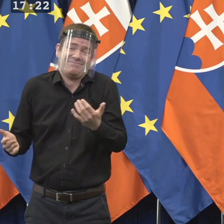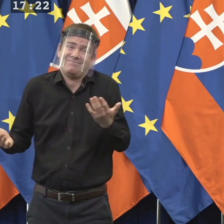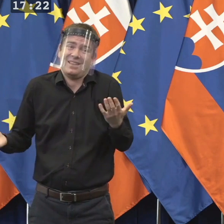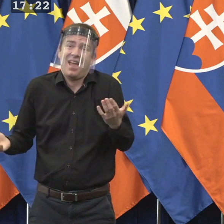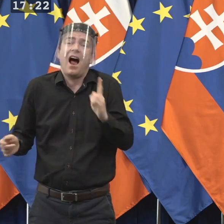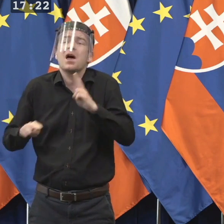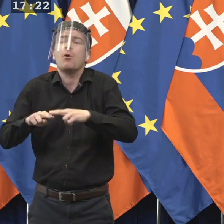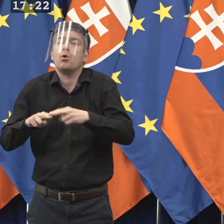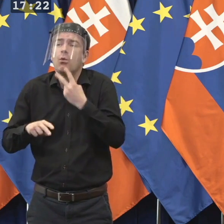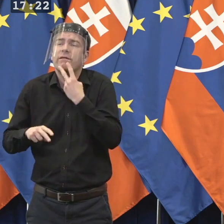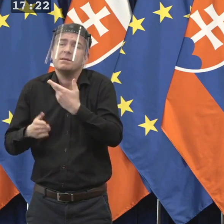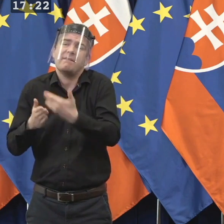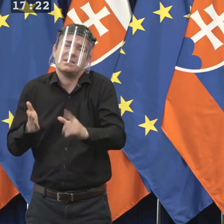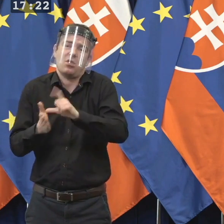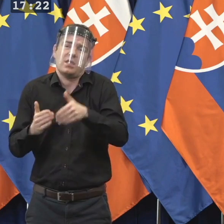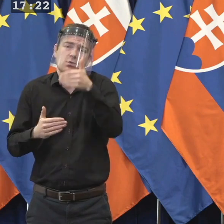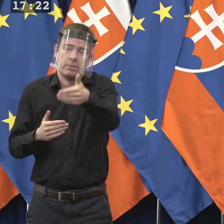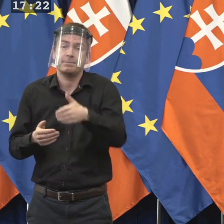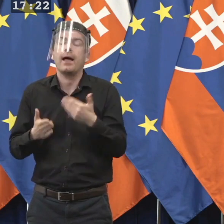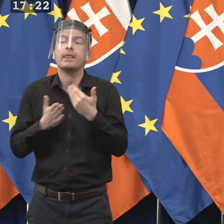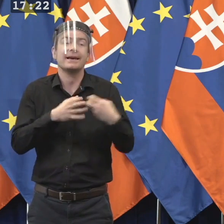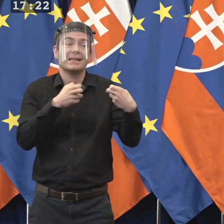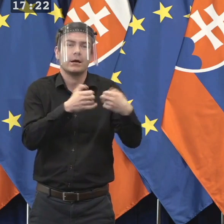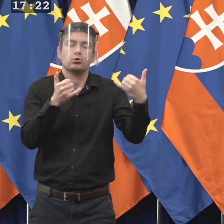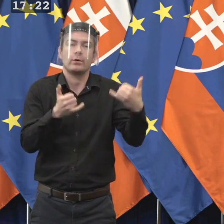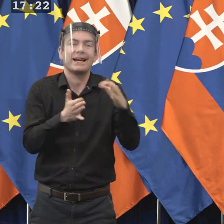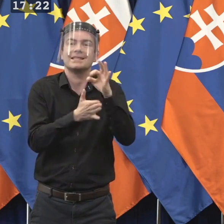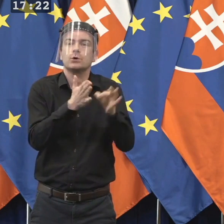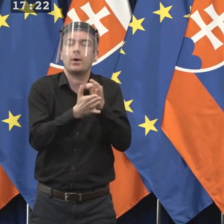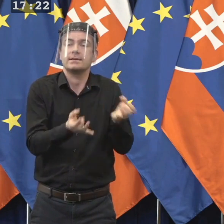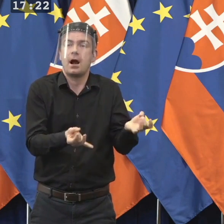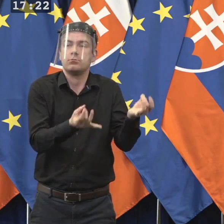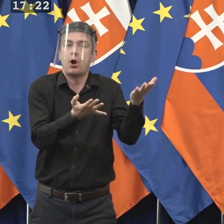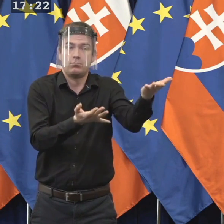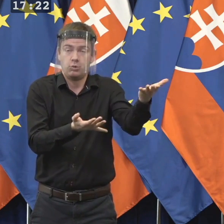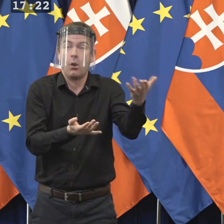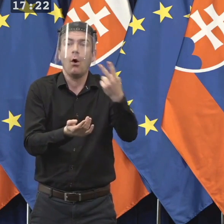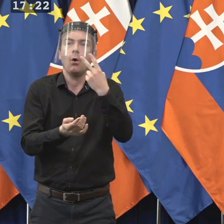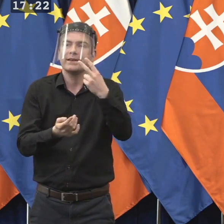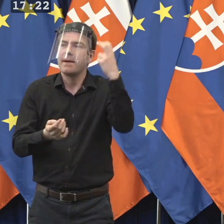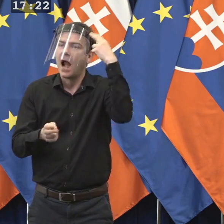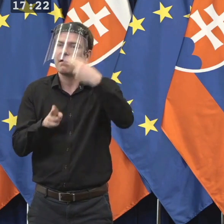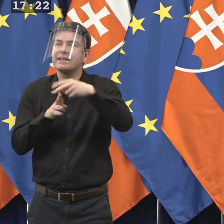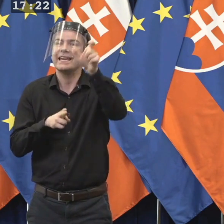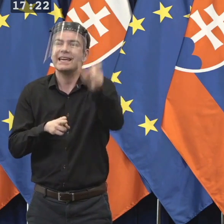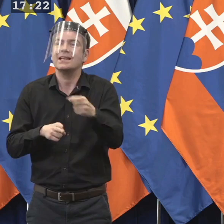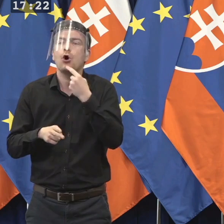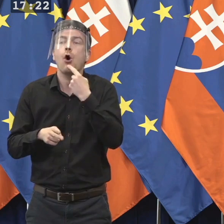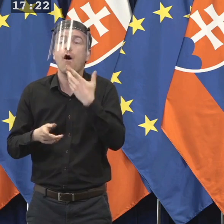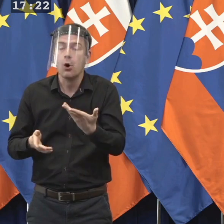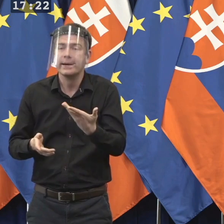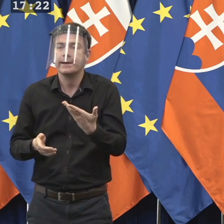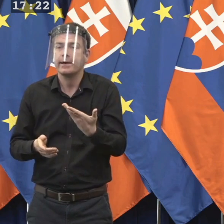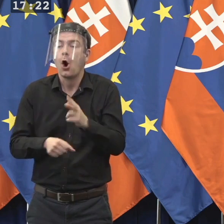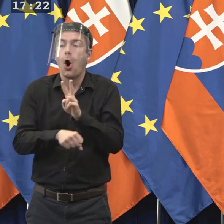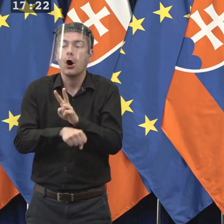výrazne zlepšuje, čo sa zlepšuje, tak bez najmäších problémov pán hlavný hygienik hovoril, že on bude schopný upraviť